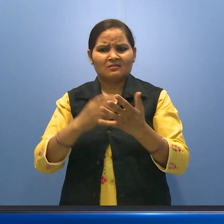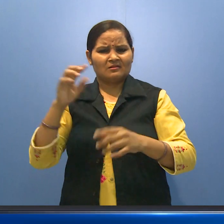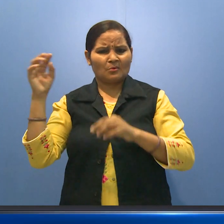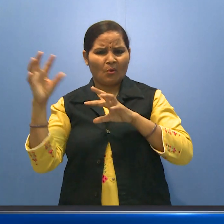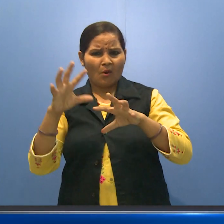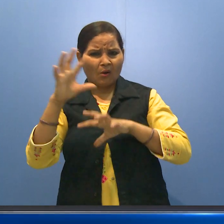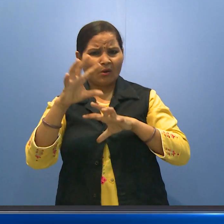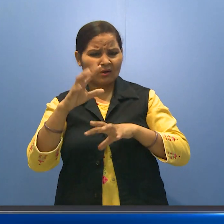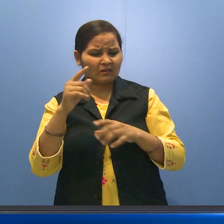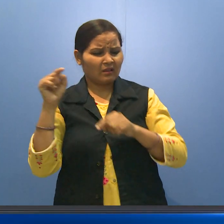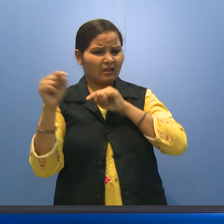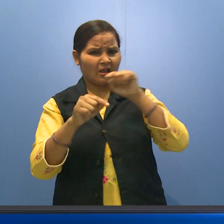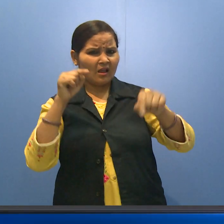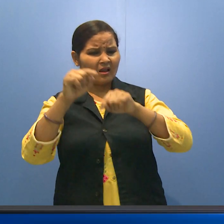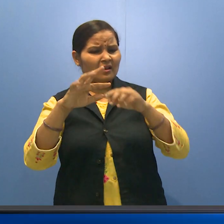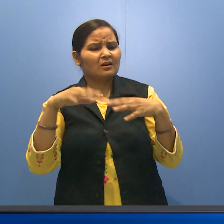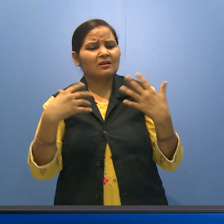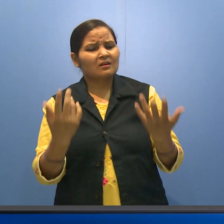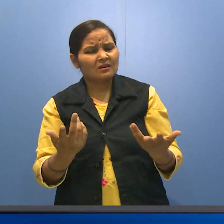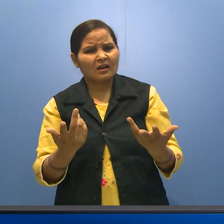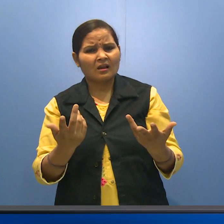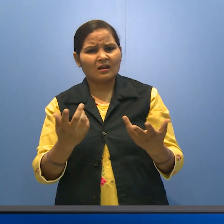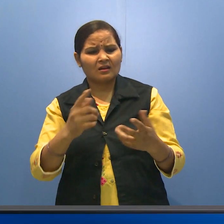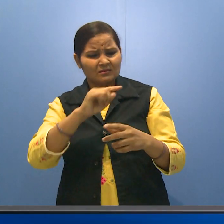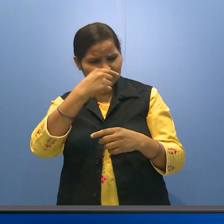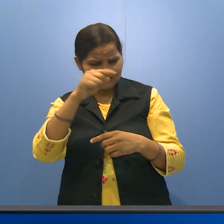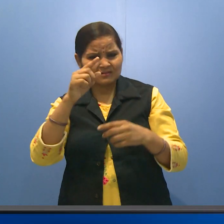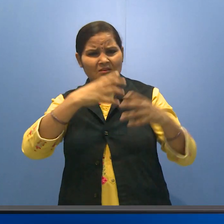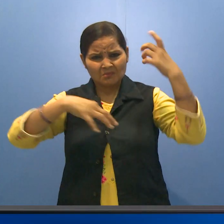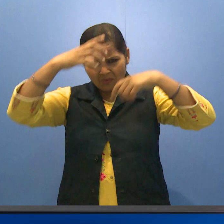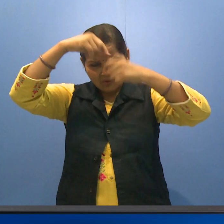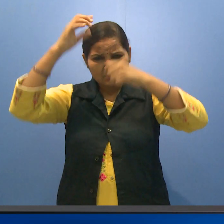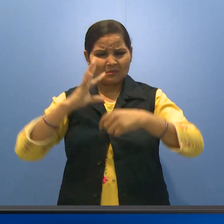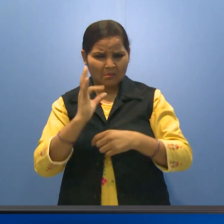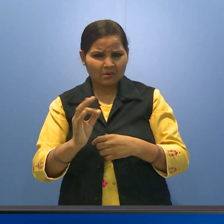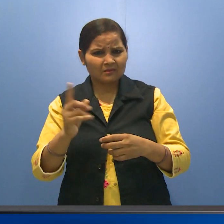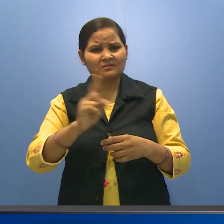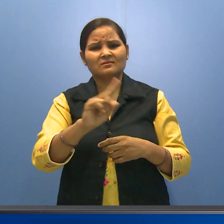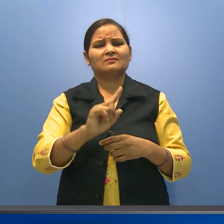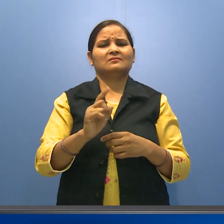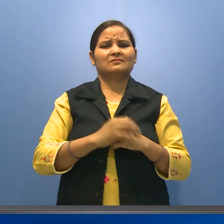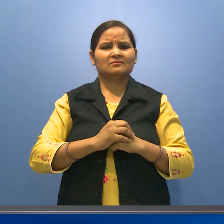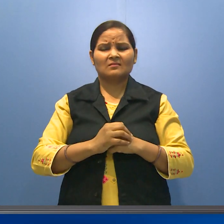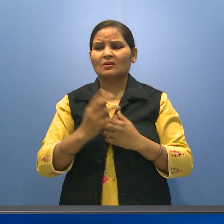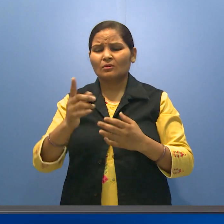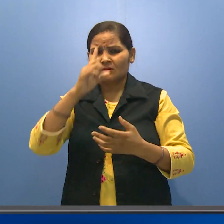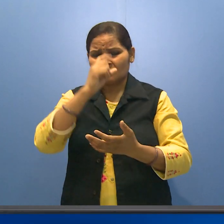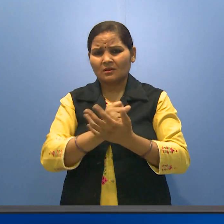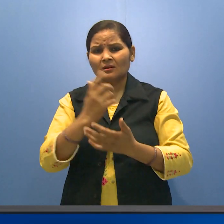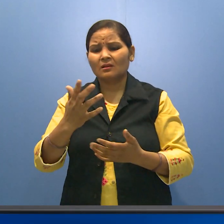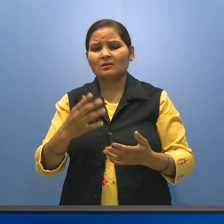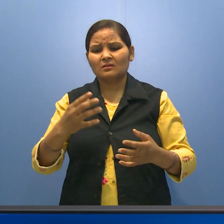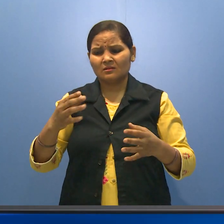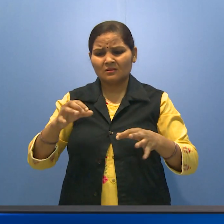उसको कोसने लगे कि आप ये क्या करते हो, आखिर उसने सोचा कि क्यों नहीं